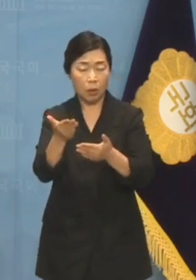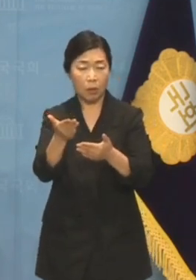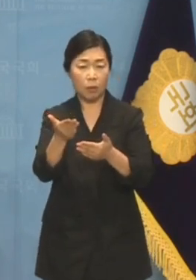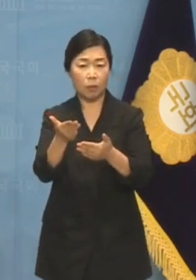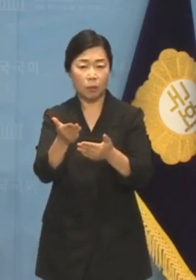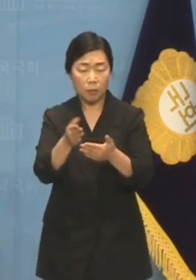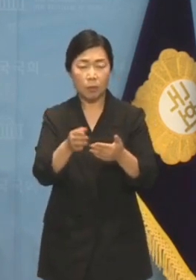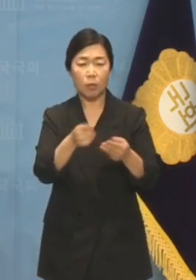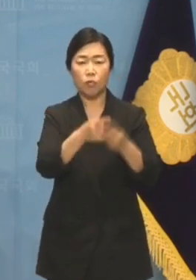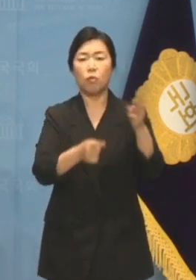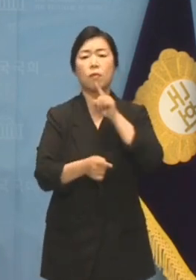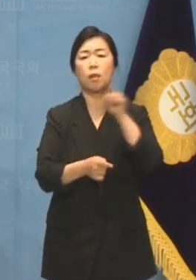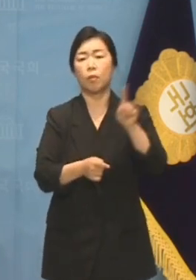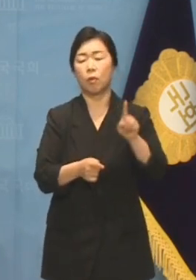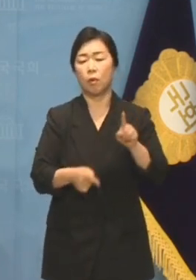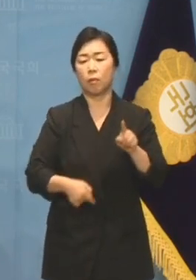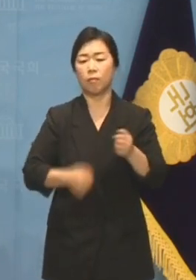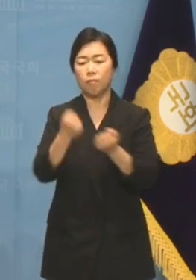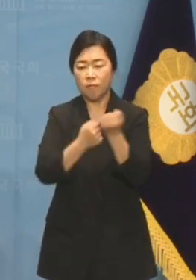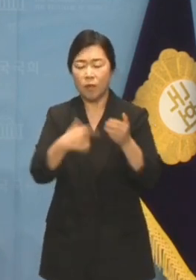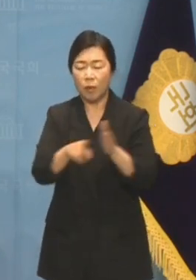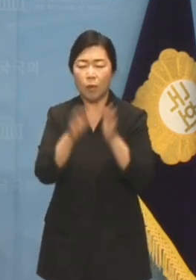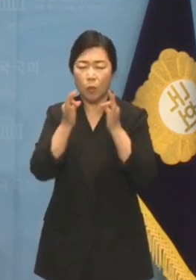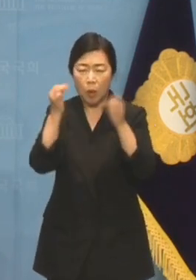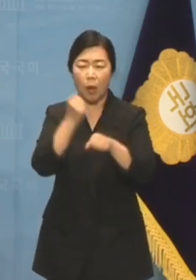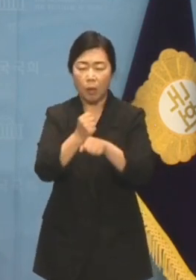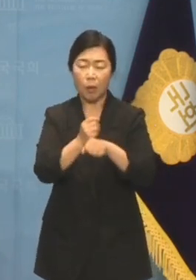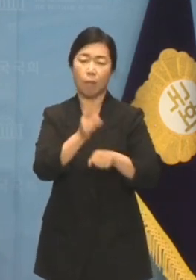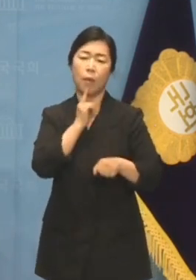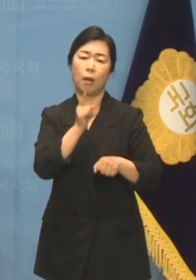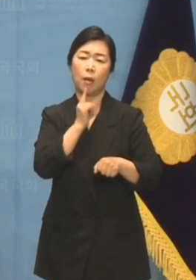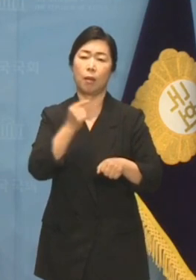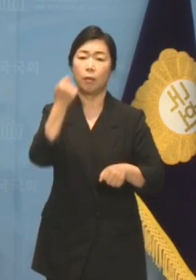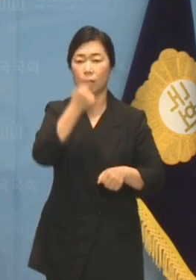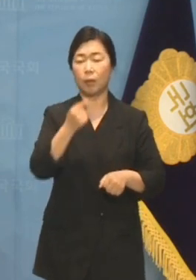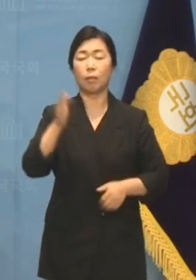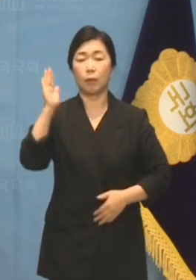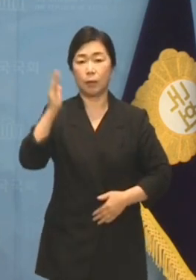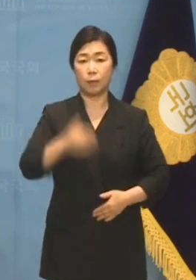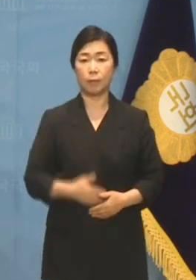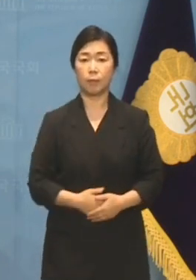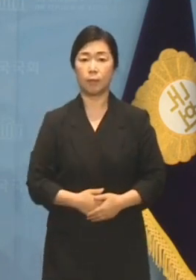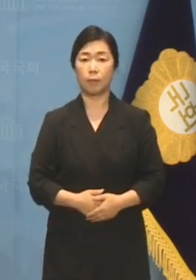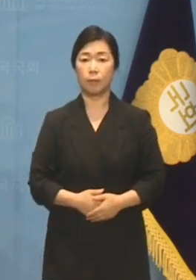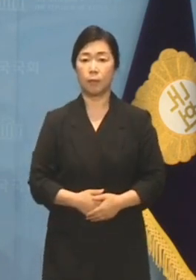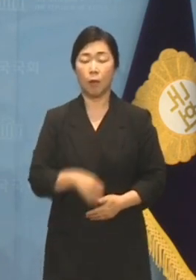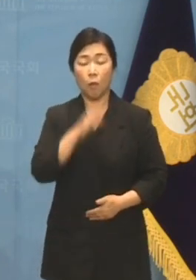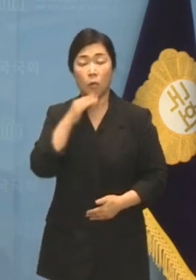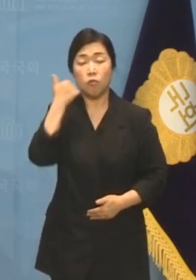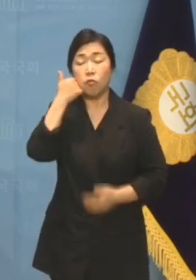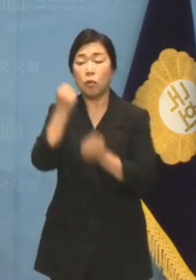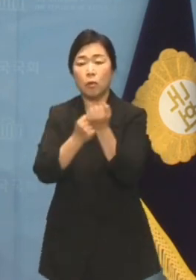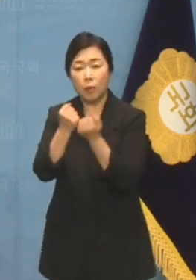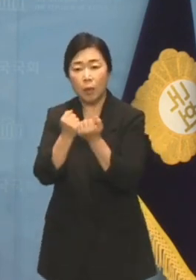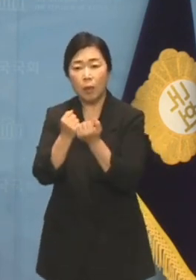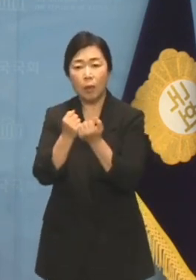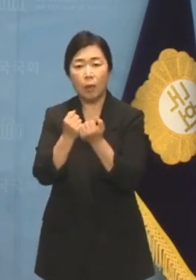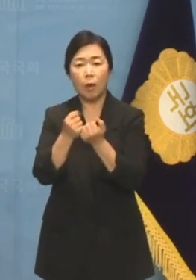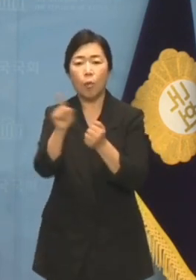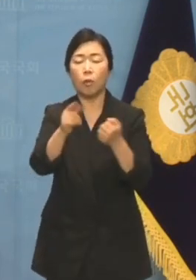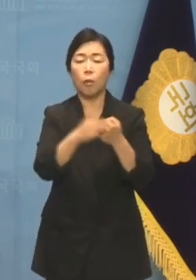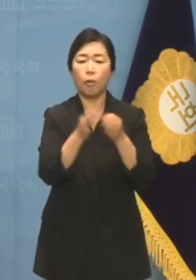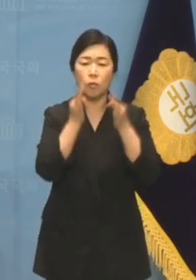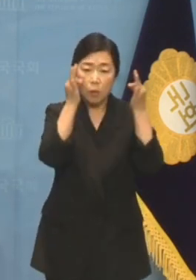필요한 문제였다. 설득을 위해 최선을 다하겠다고 말했습니다. 누구를 설득하기 위해 최선을